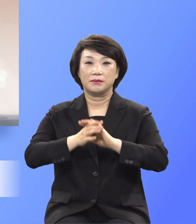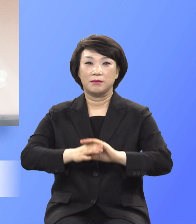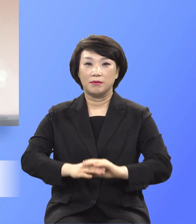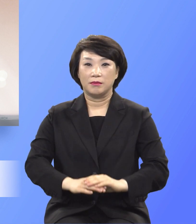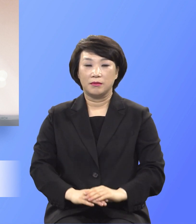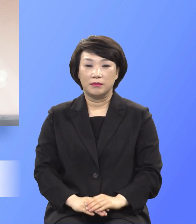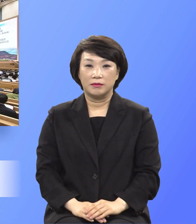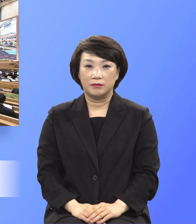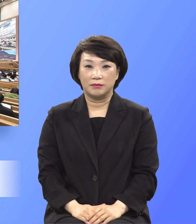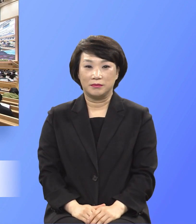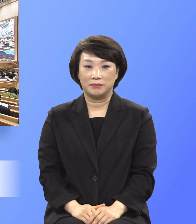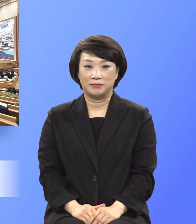아멘